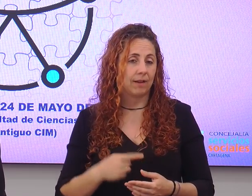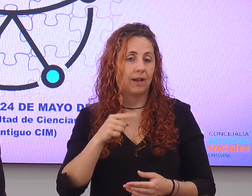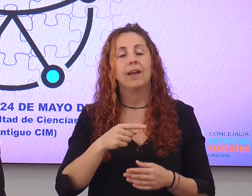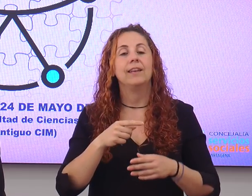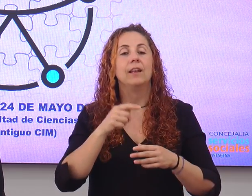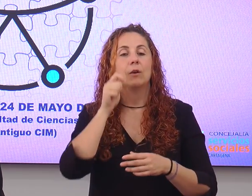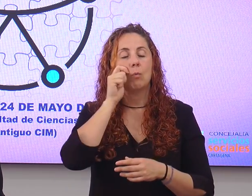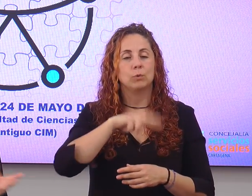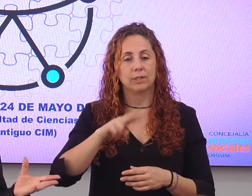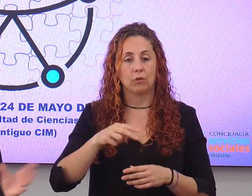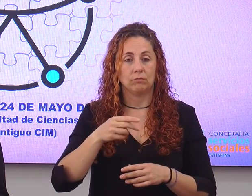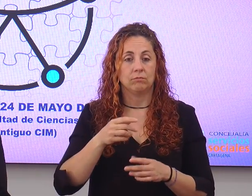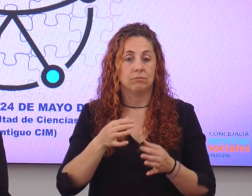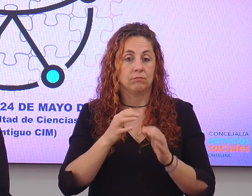Romano.